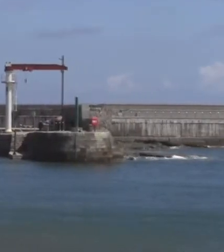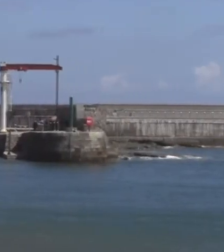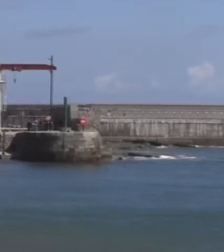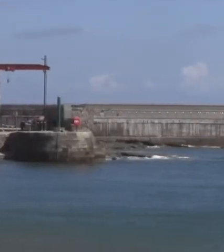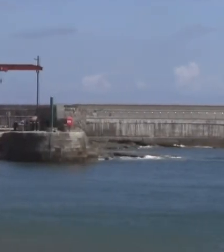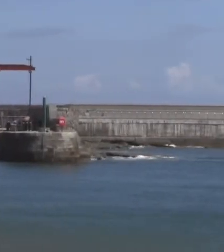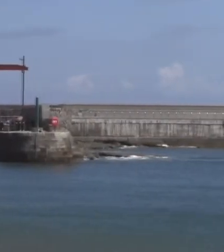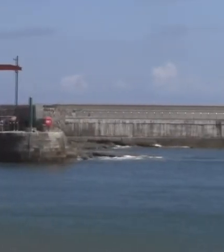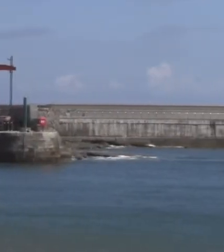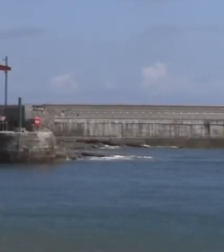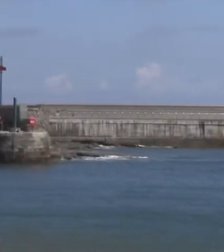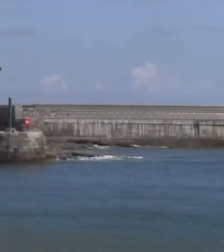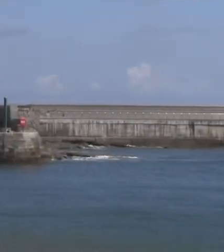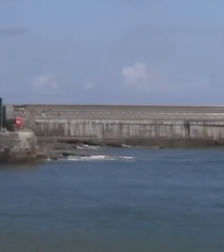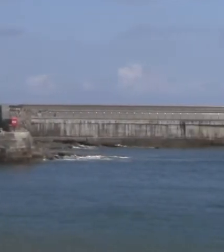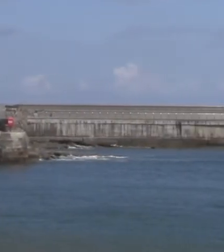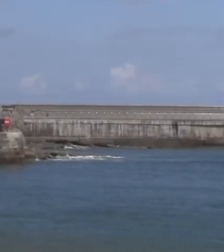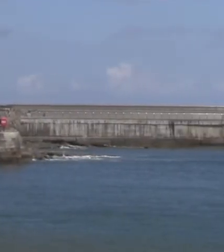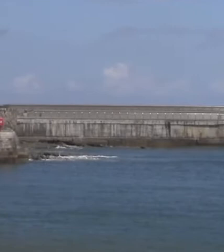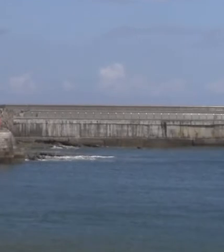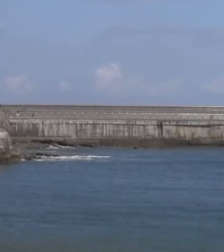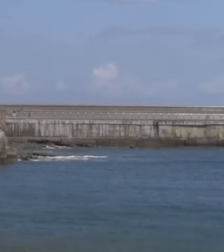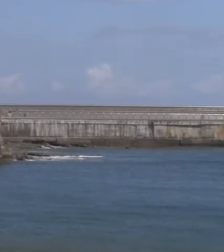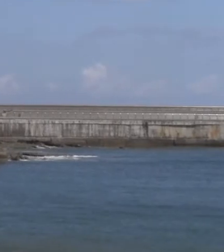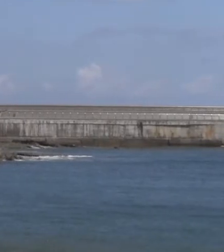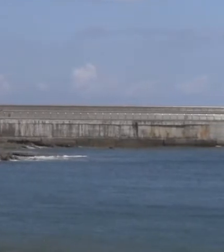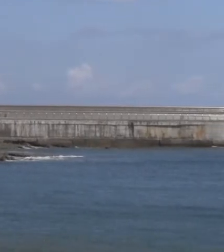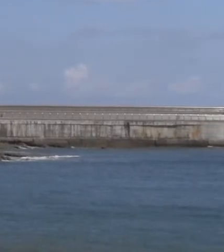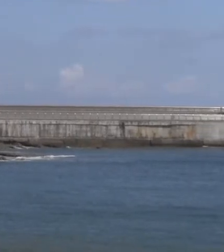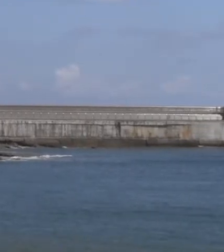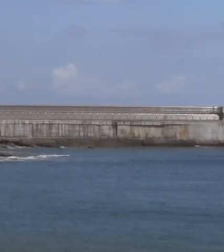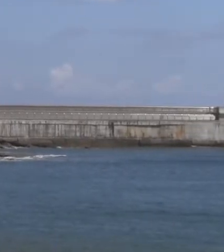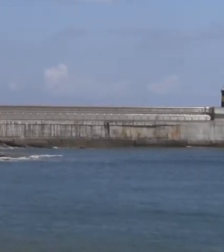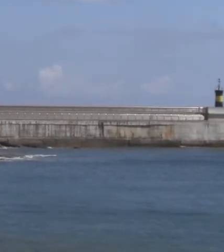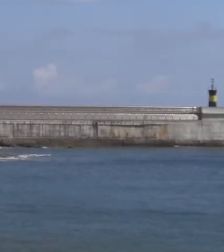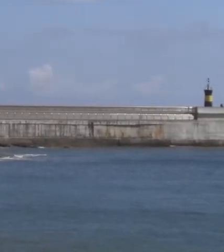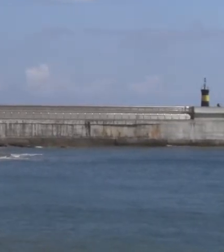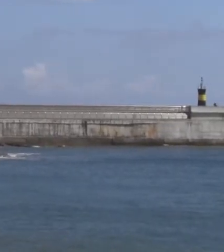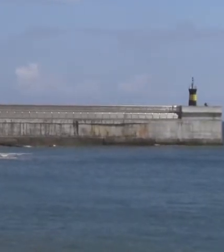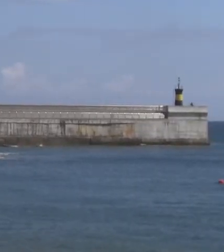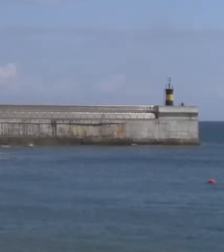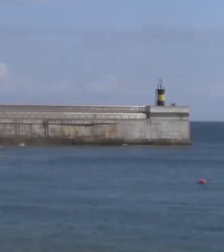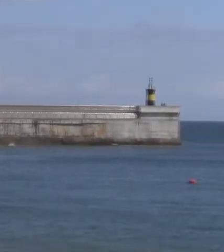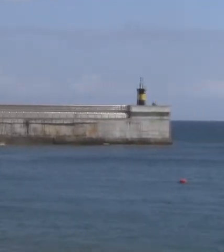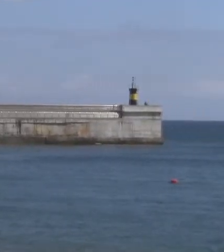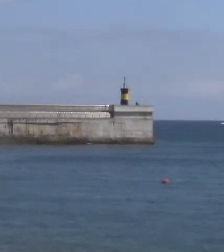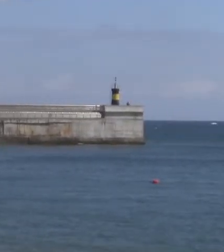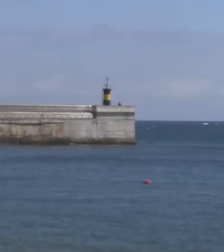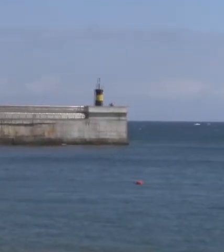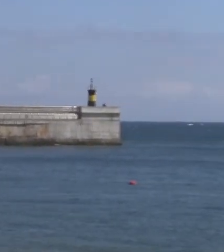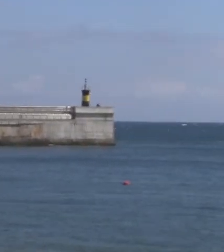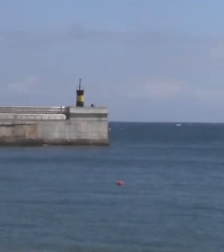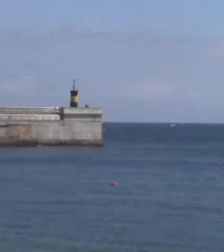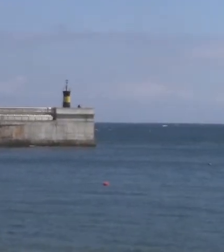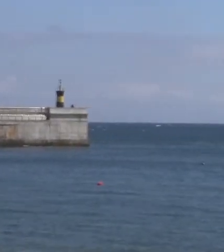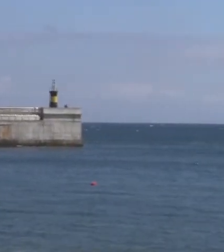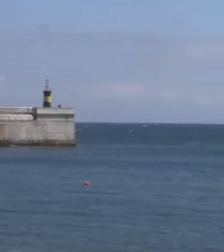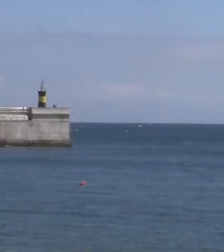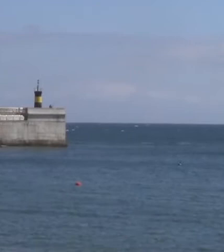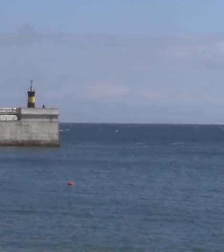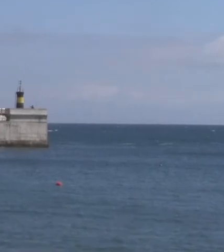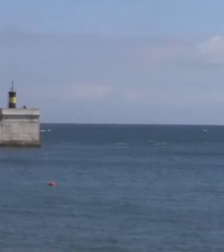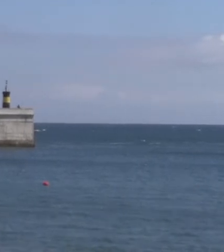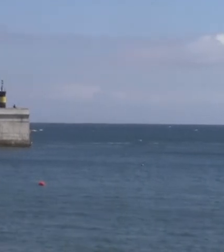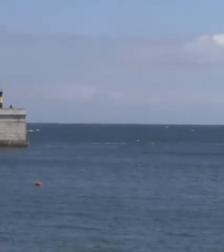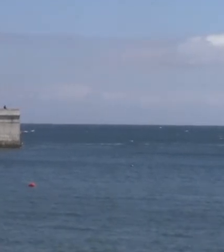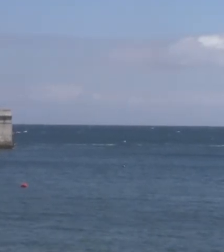obras que permiten el atraque de buques de gran tonelaje, empleados para transportar las calaminas y minerales de zinc, procedentes de las minas de Udías,